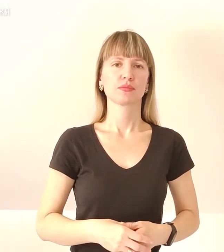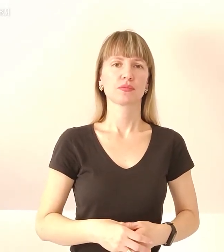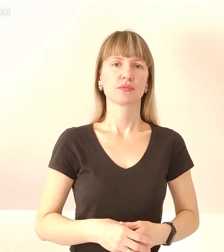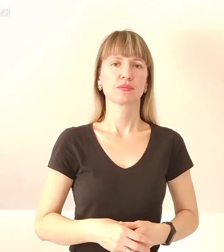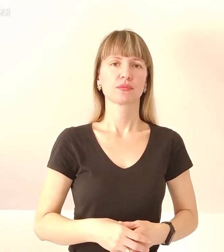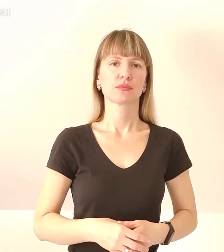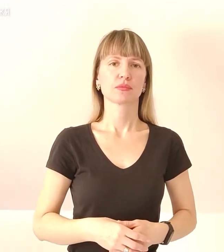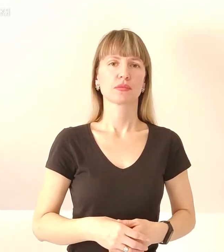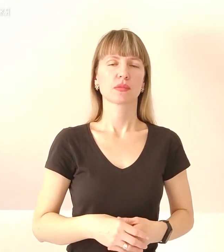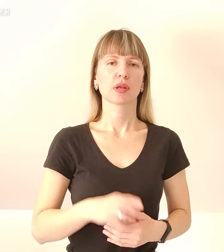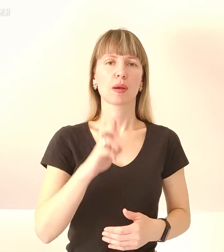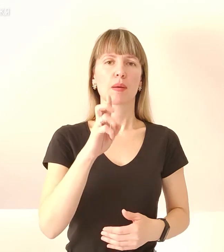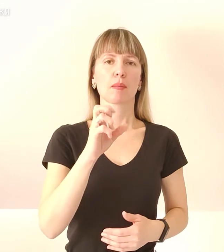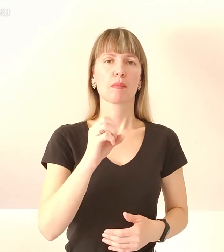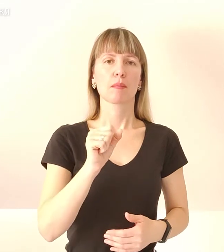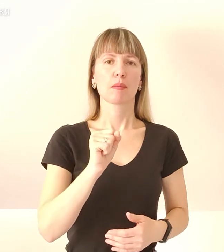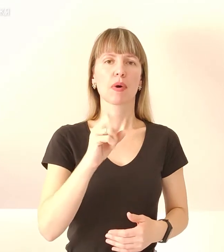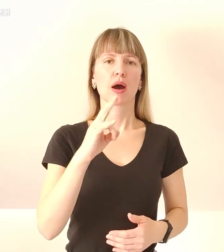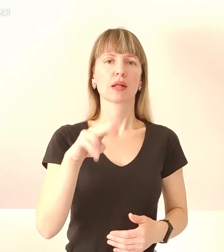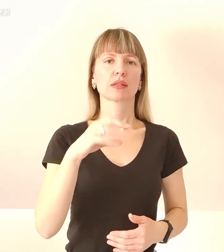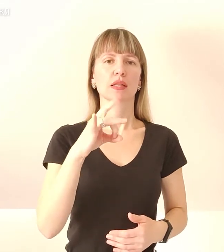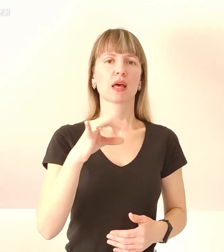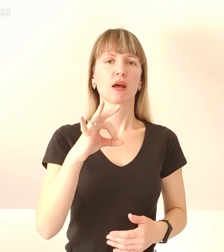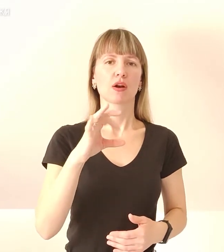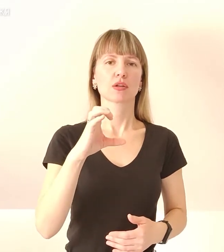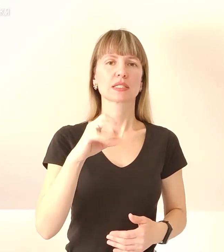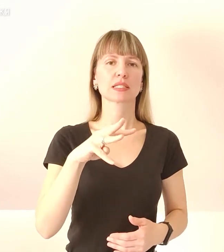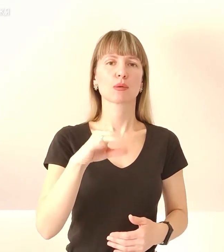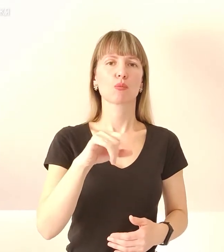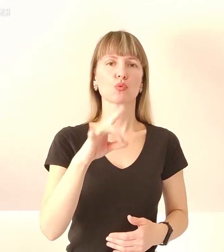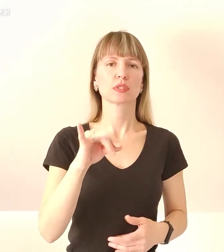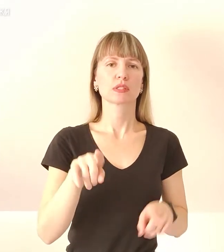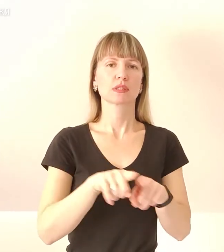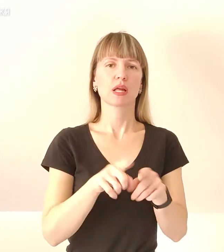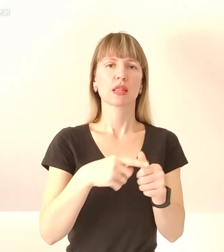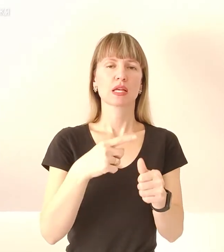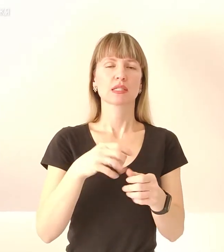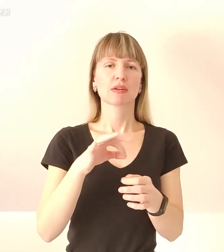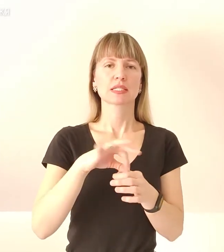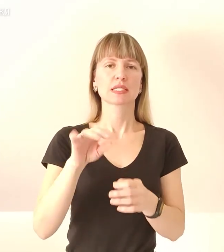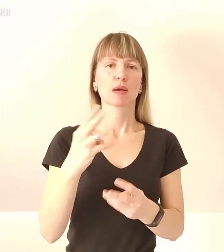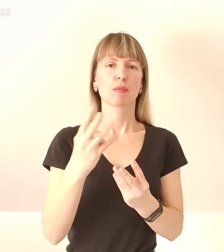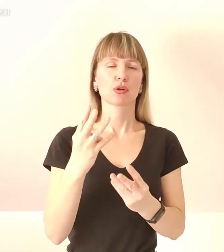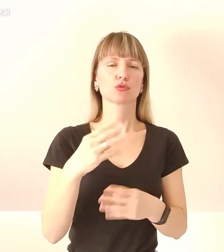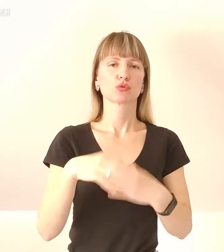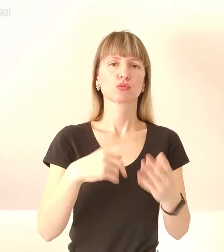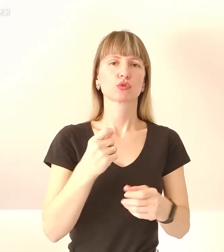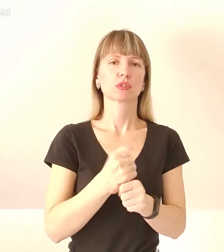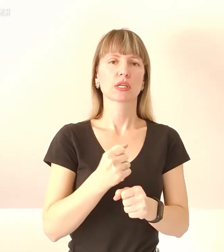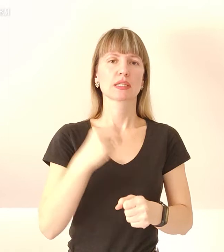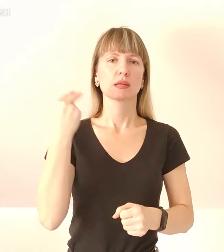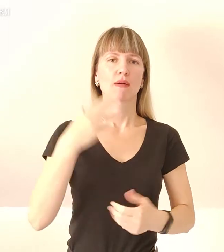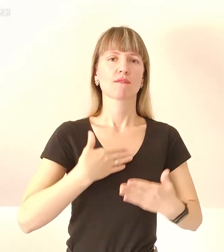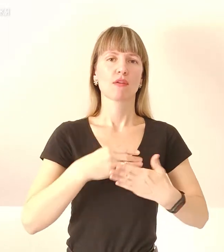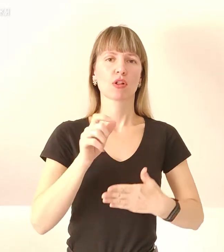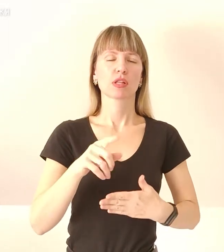Бандеросмузі саме так називають запальну суміш, що виготовляють запорізькі волонтери для боротьби із російськими